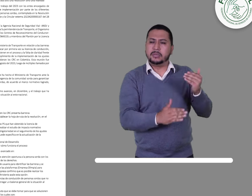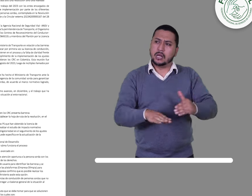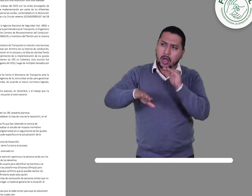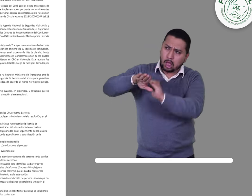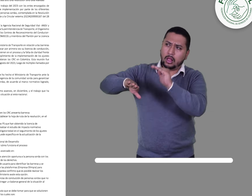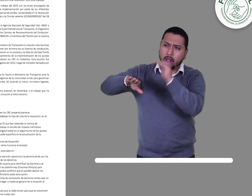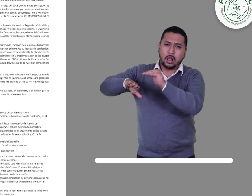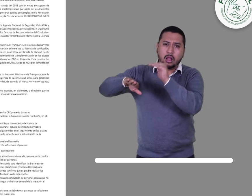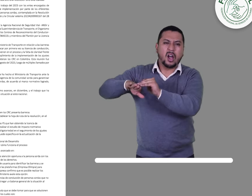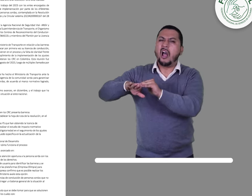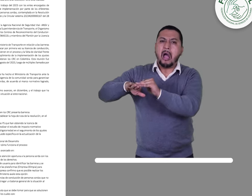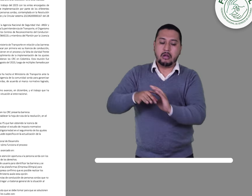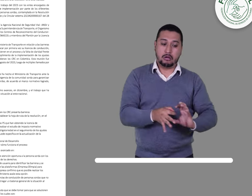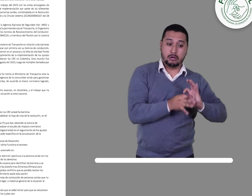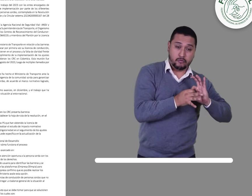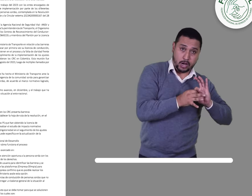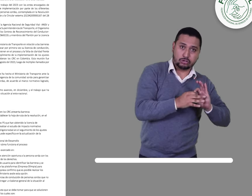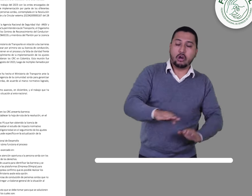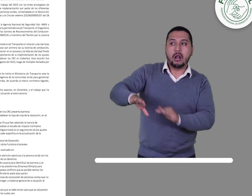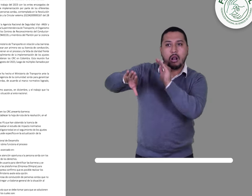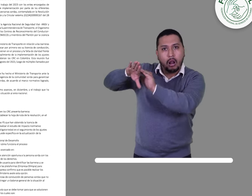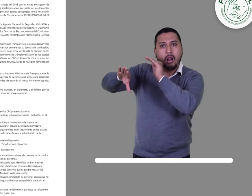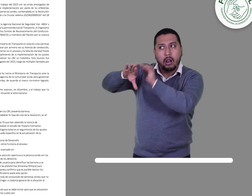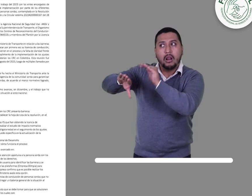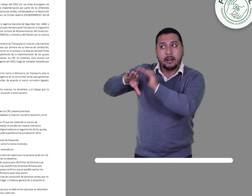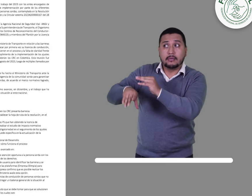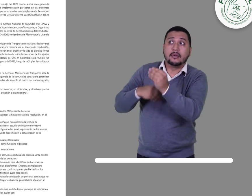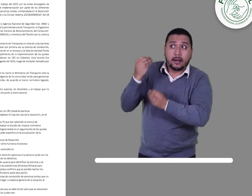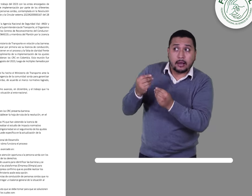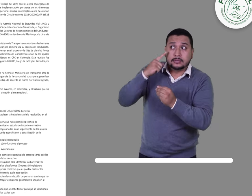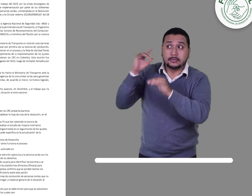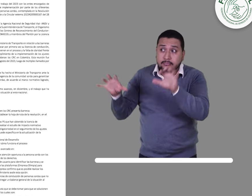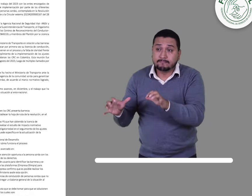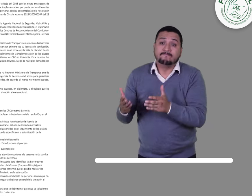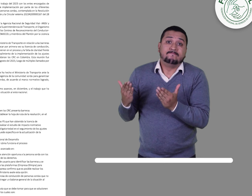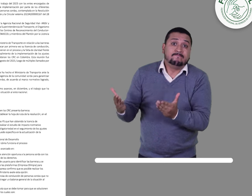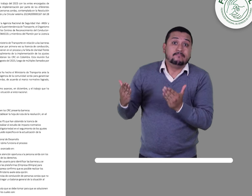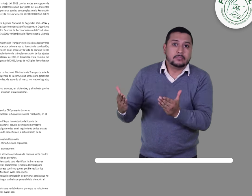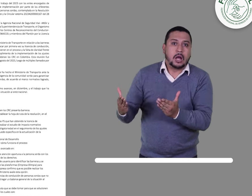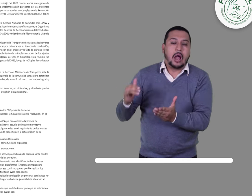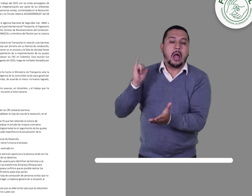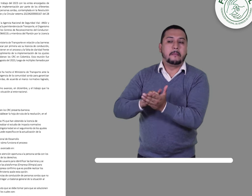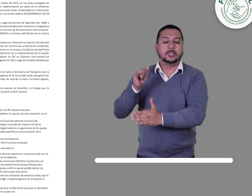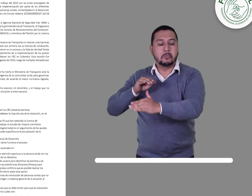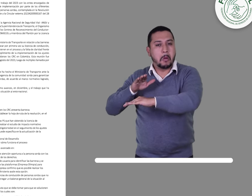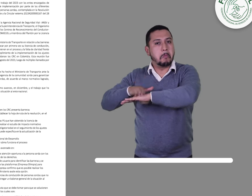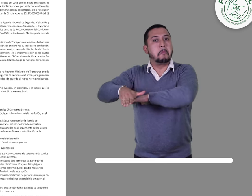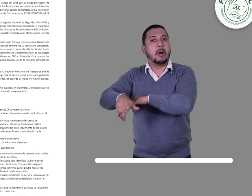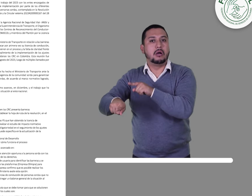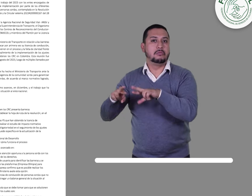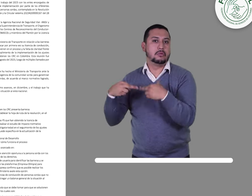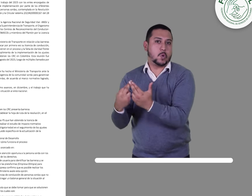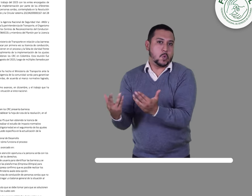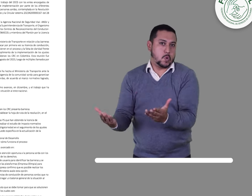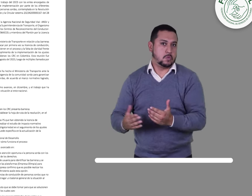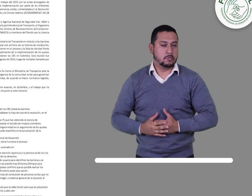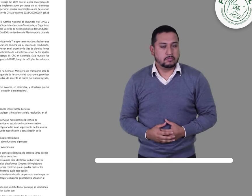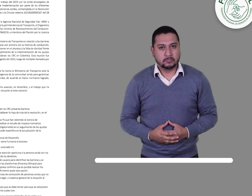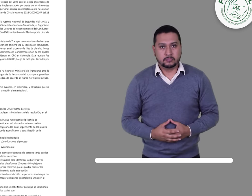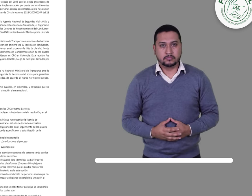luego de múltiples llamados por parte de FENASCOL para que tomaran cartas en el asunto.